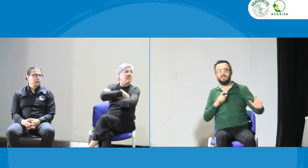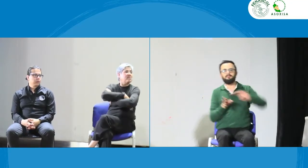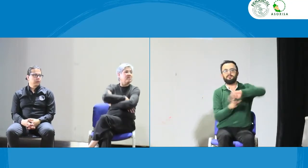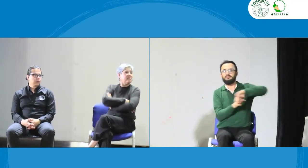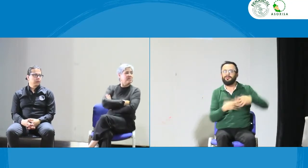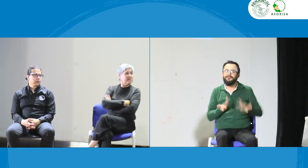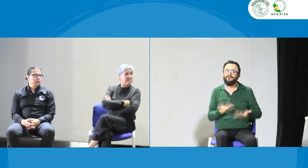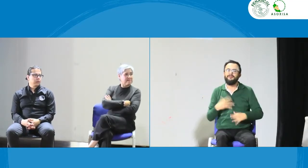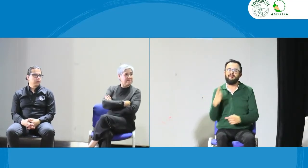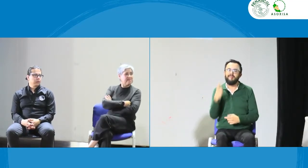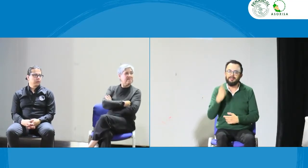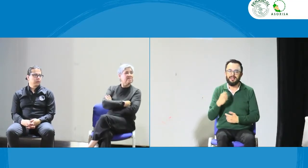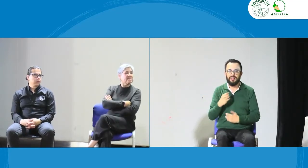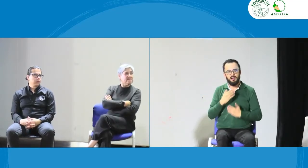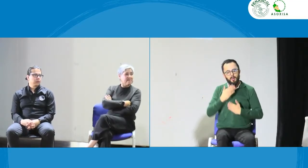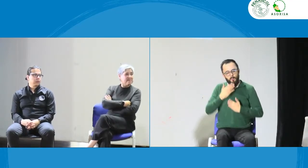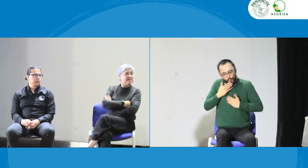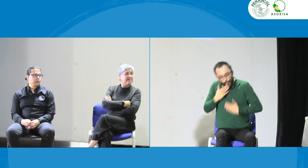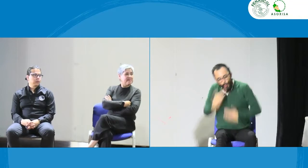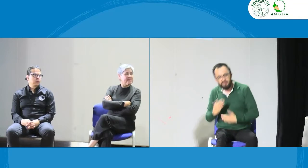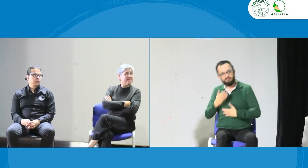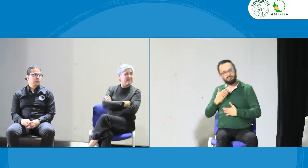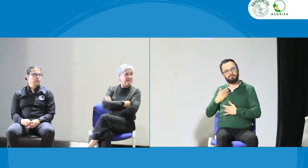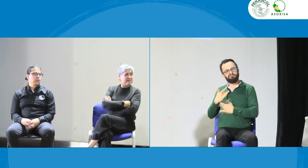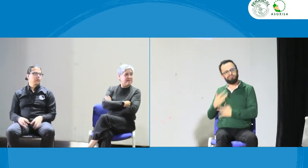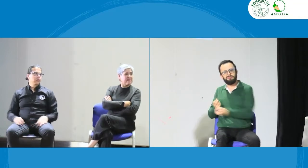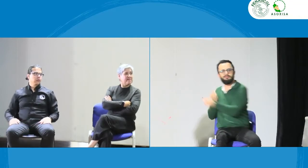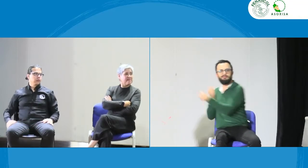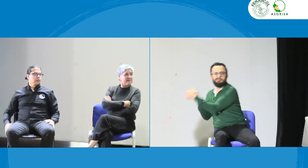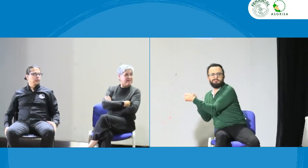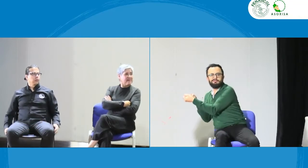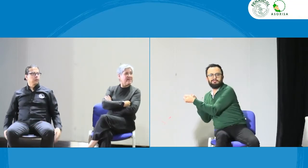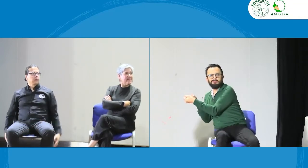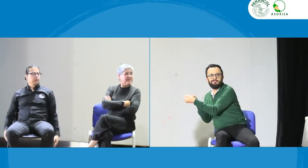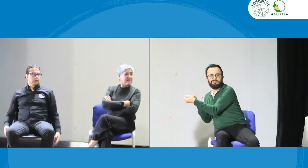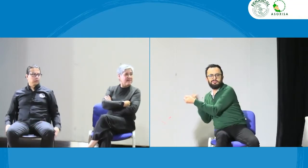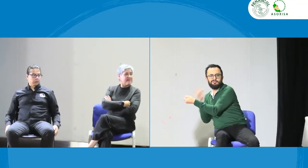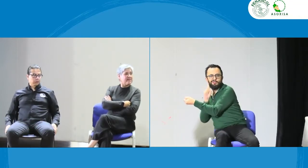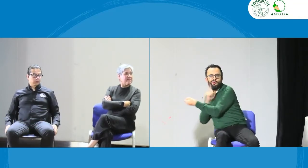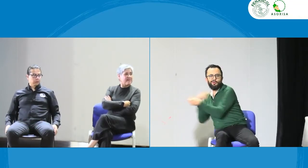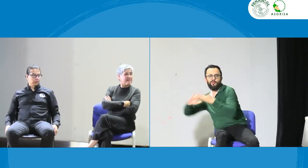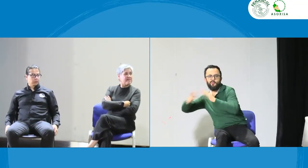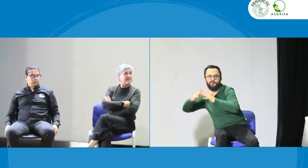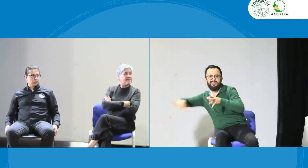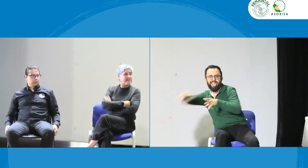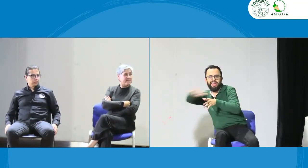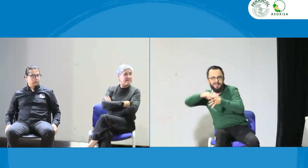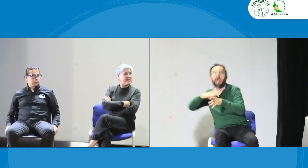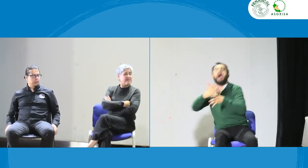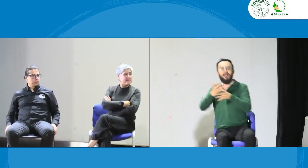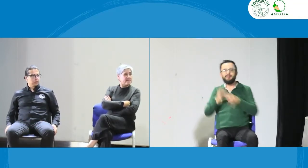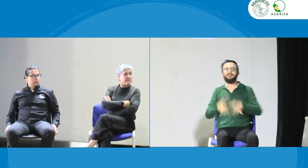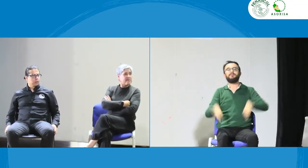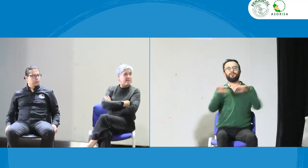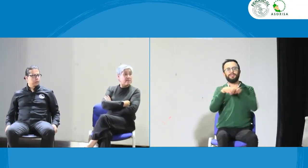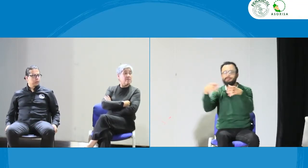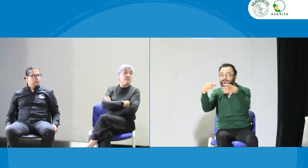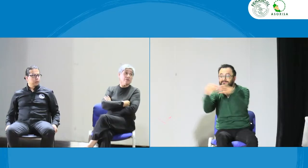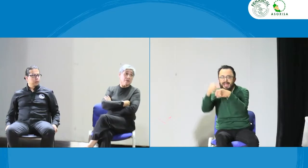negocia la tarifa, ya. También debe existir esa parte de voluntariado y el apoyo a la comunidad sorda. Porque